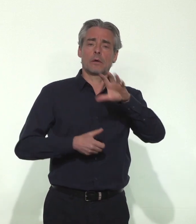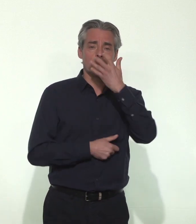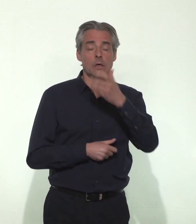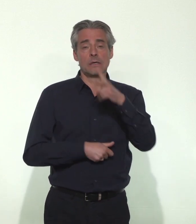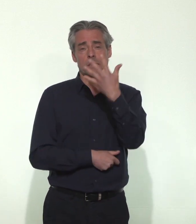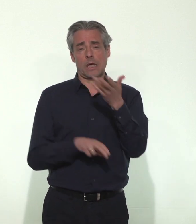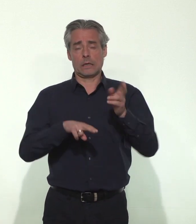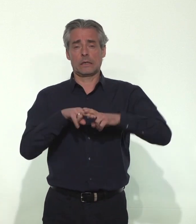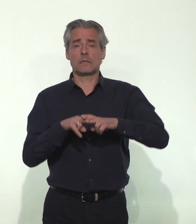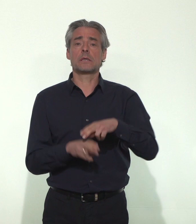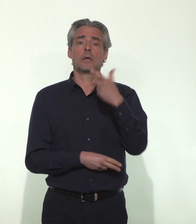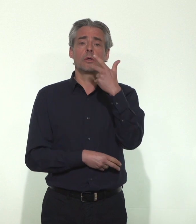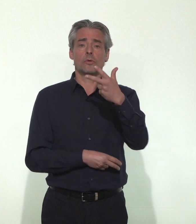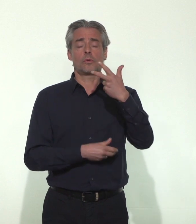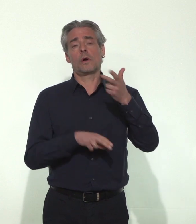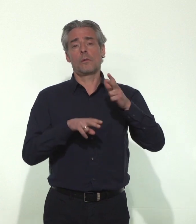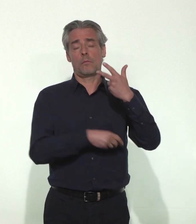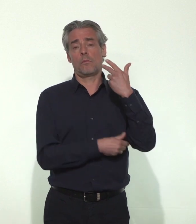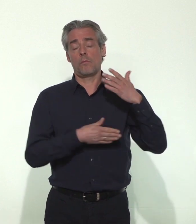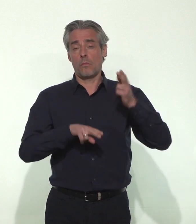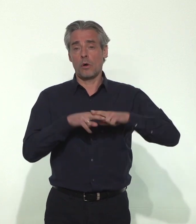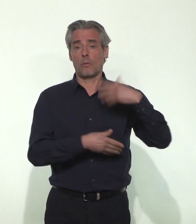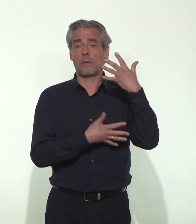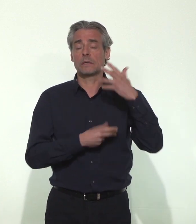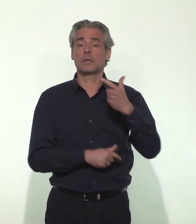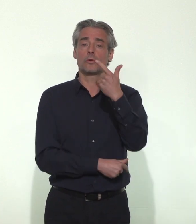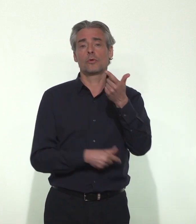5 décès, 3 en Martinique, 2 en Guadeloupe.